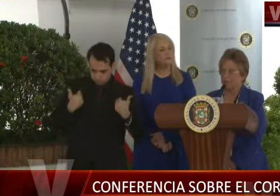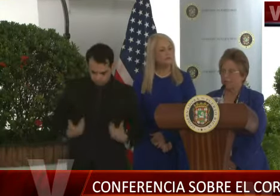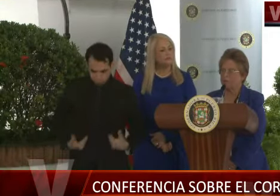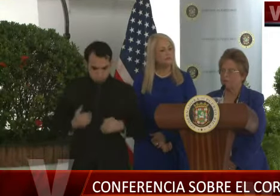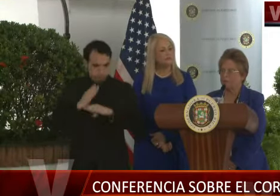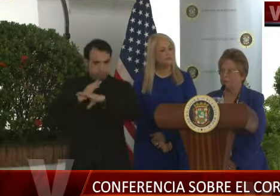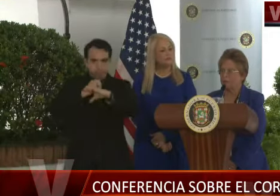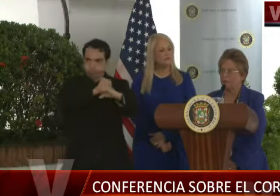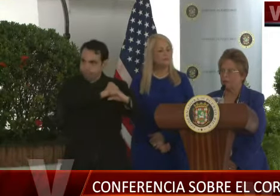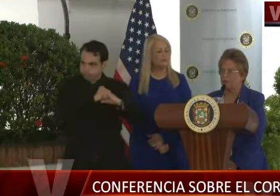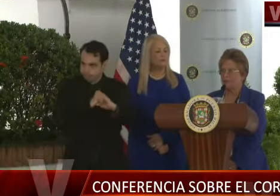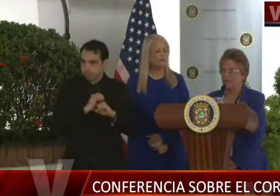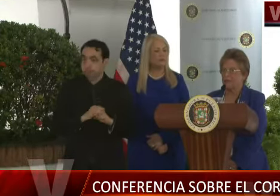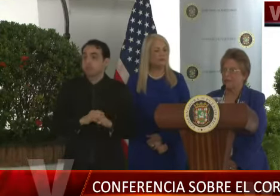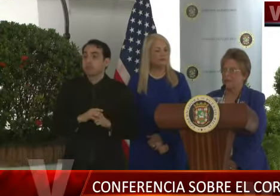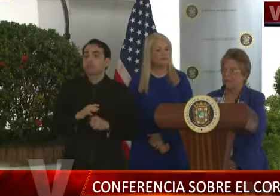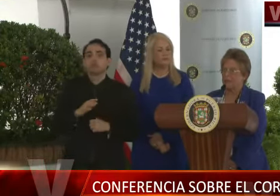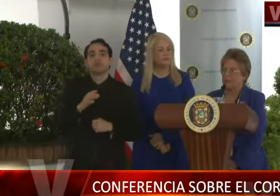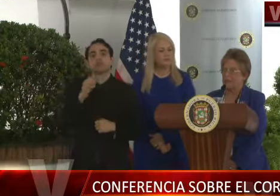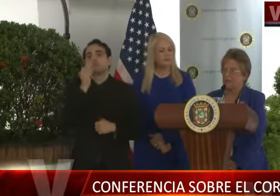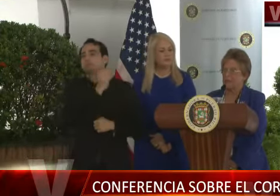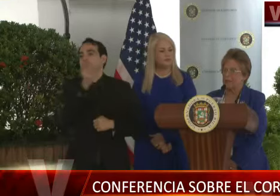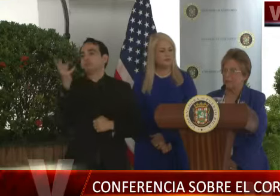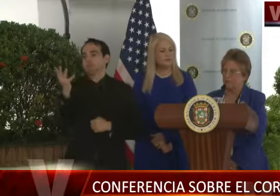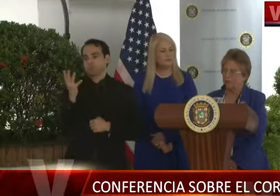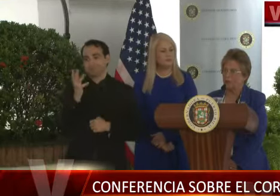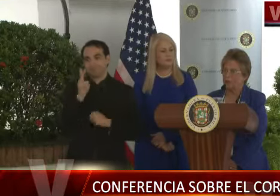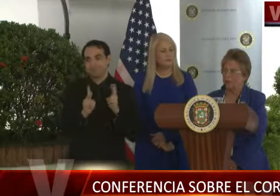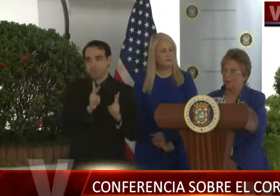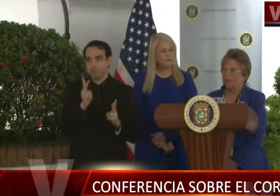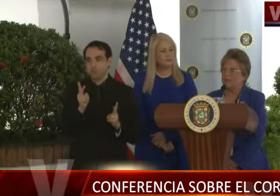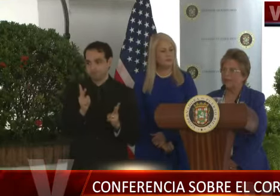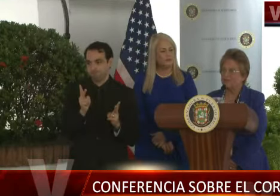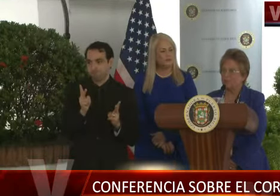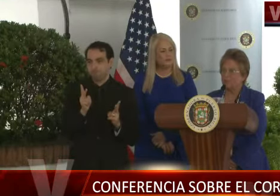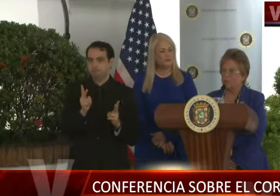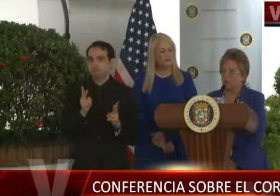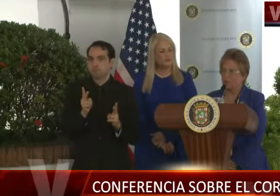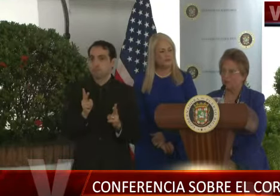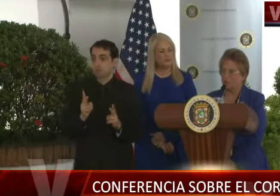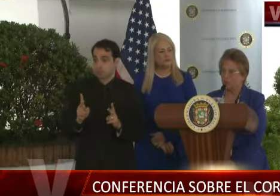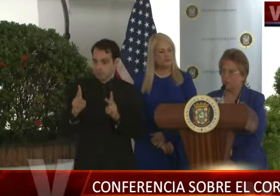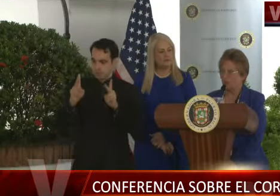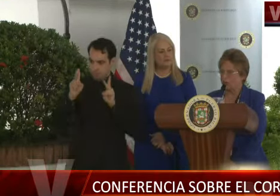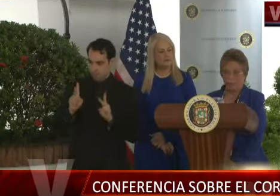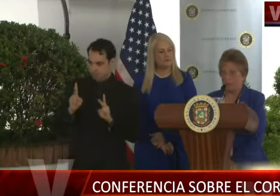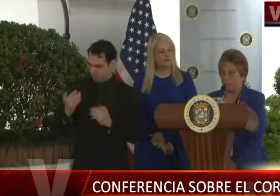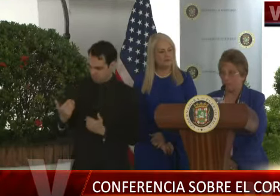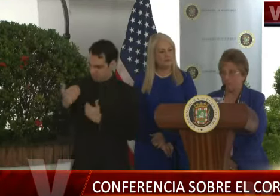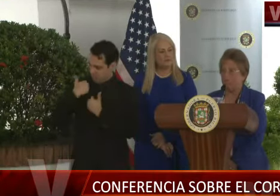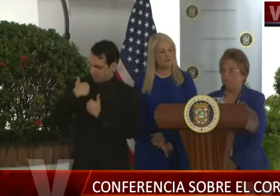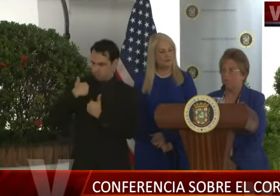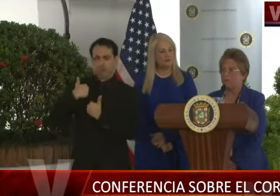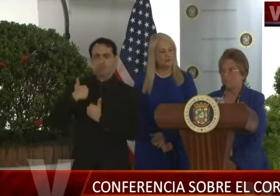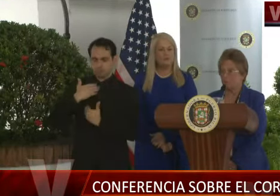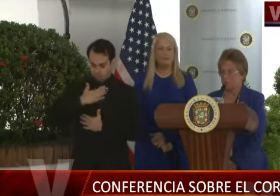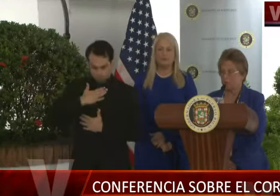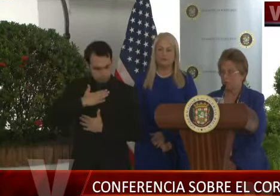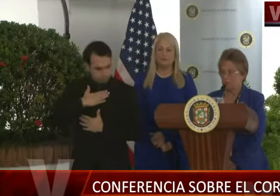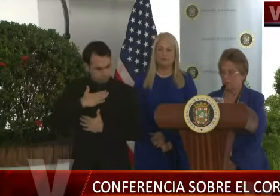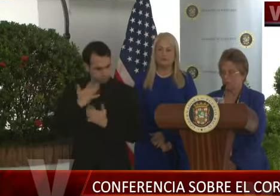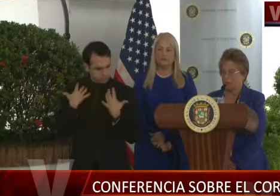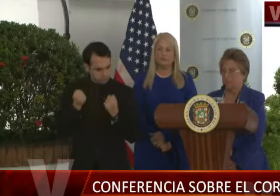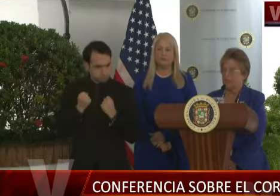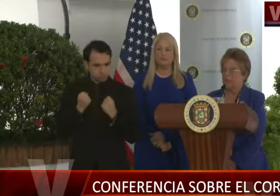población debe recibir es que la persona responsable de su salud, la primera persona, debe ser